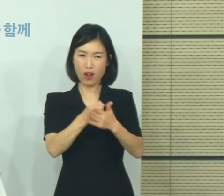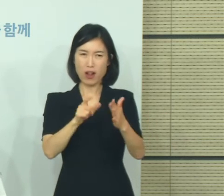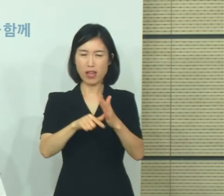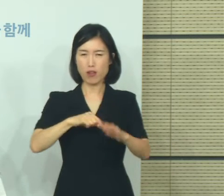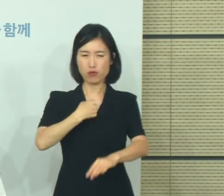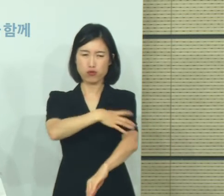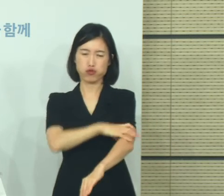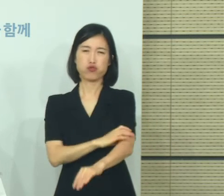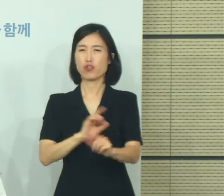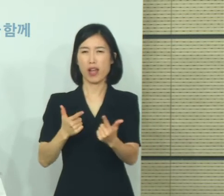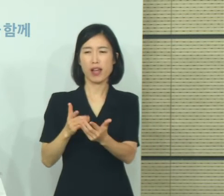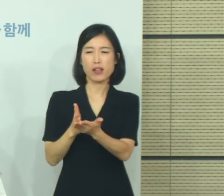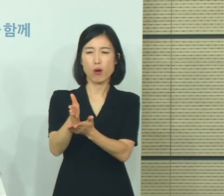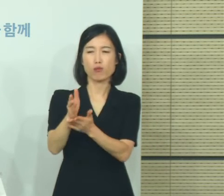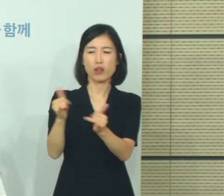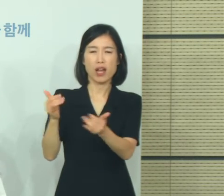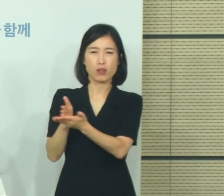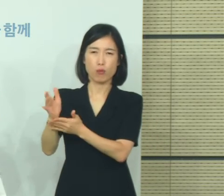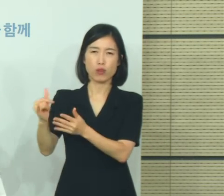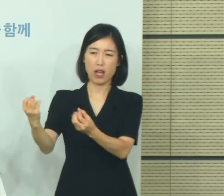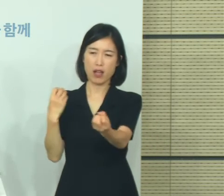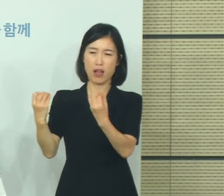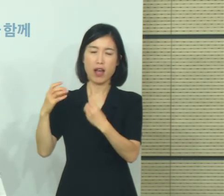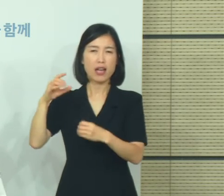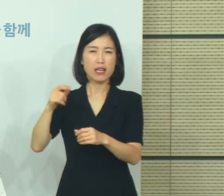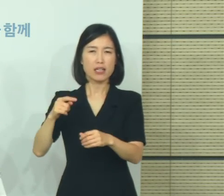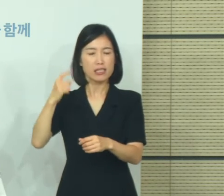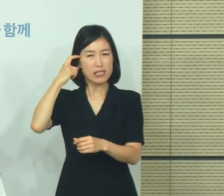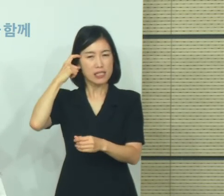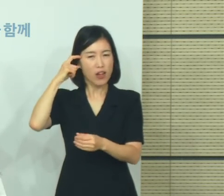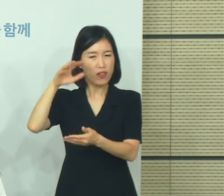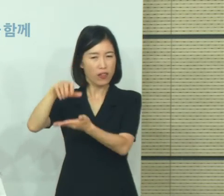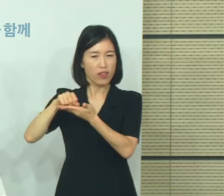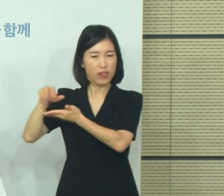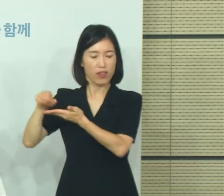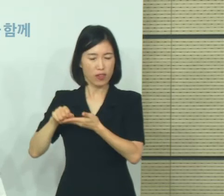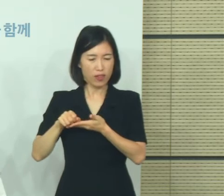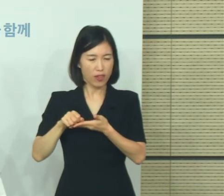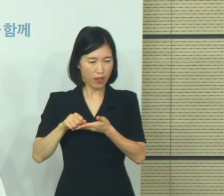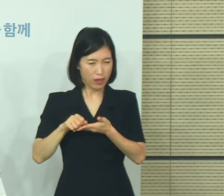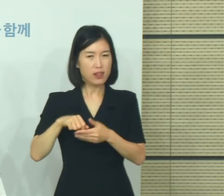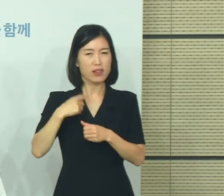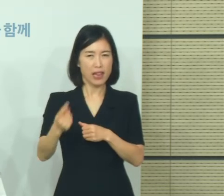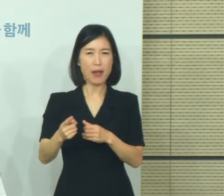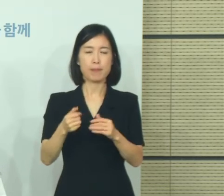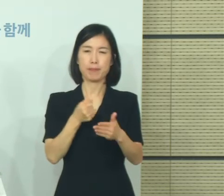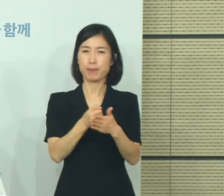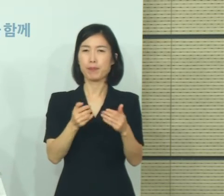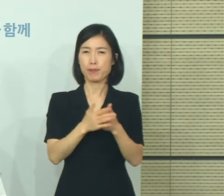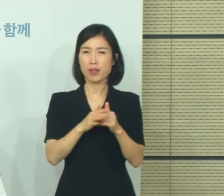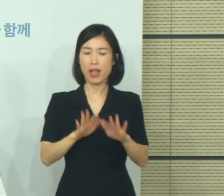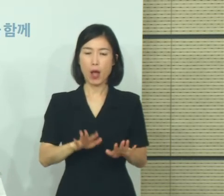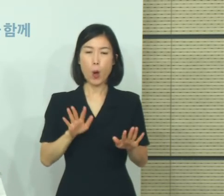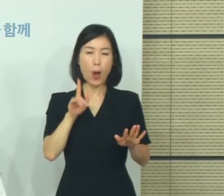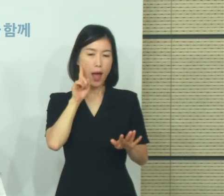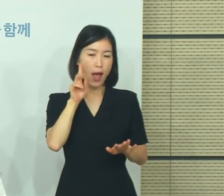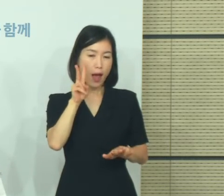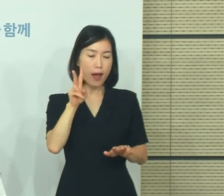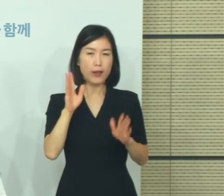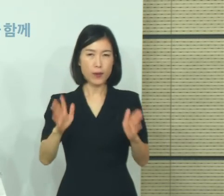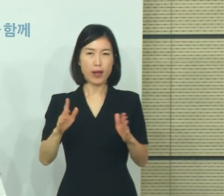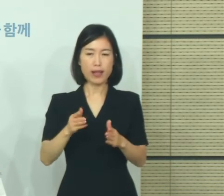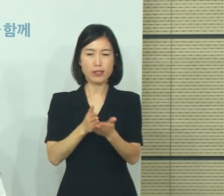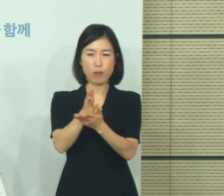수렴하는 그런 과정들이 있기 때문에 하루 이틀 정도 수위를 지켜보면서 전문가 의견들, 사항들,